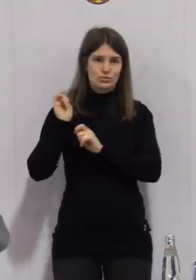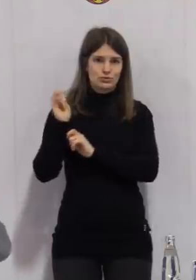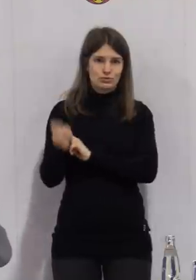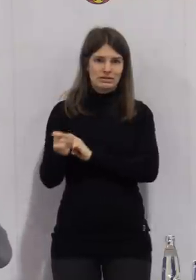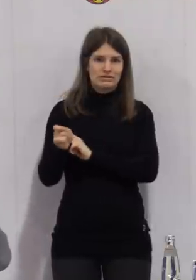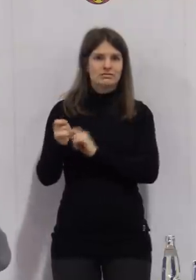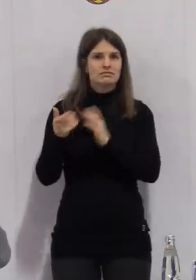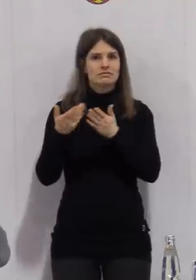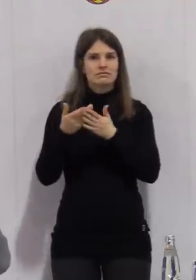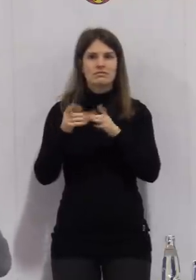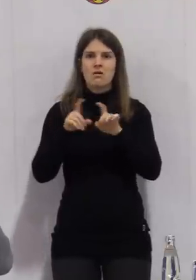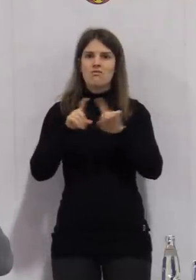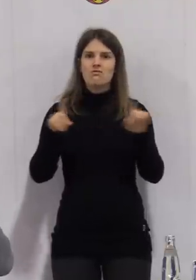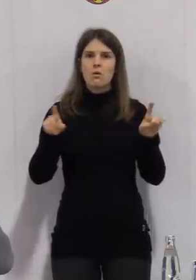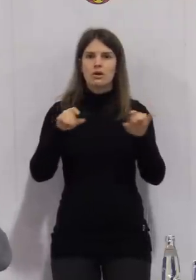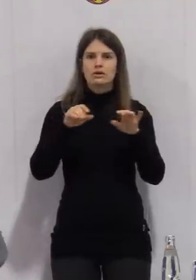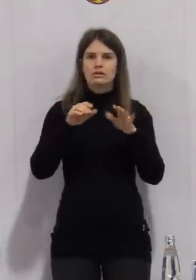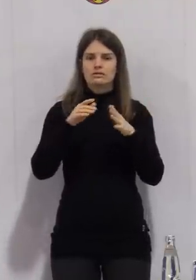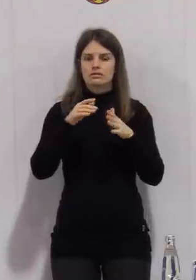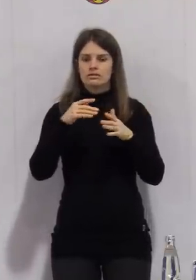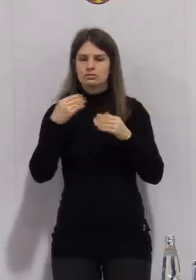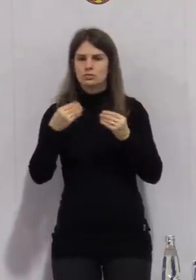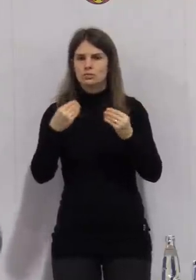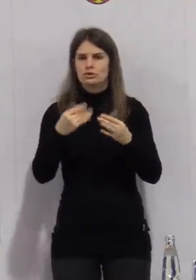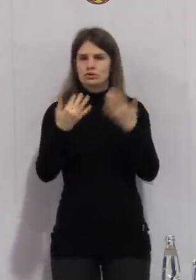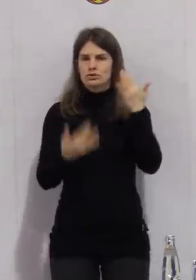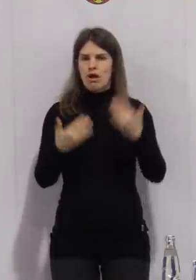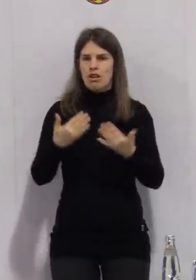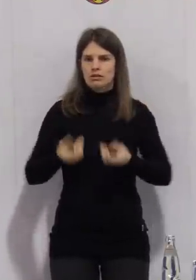wöchentliche Infektionslage genauer zu erläutern.